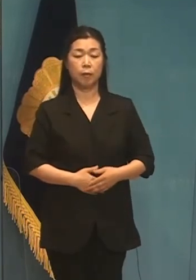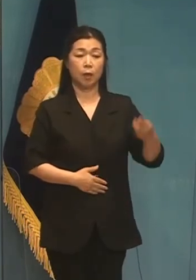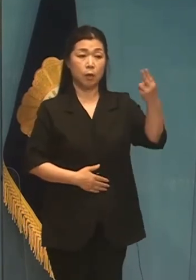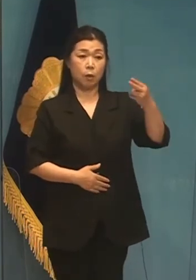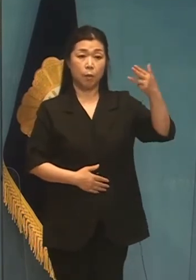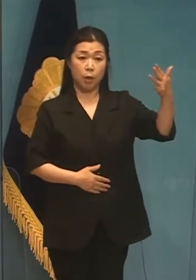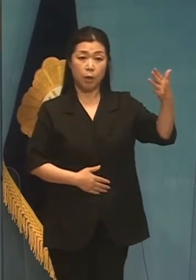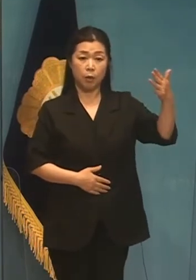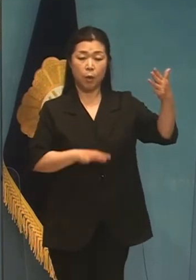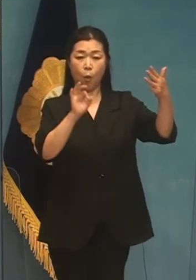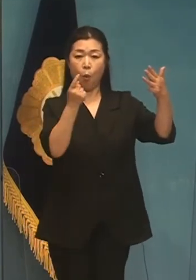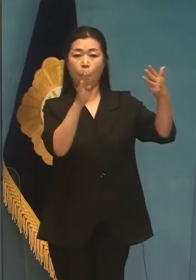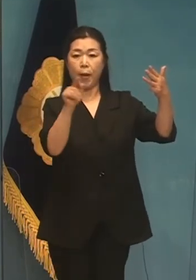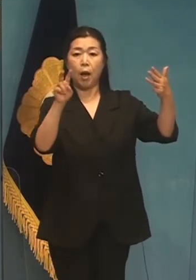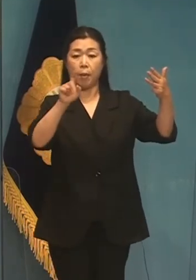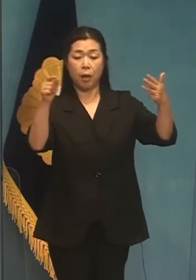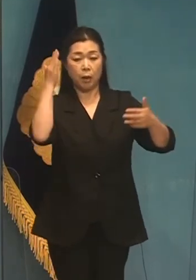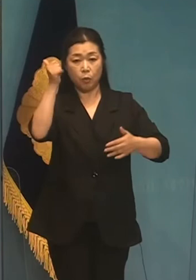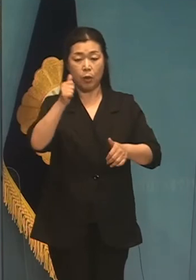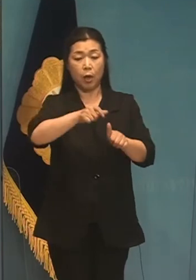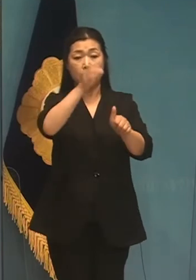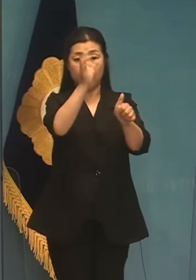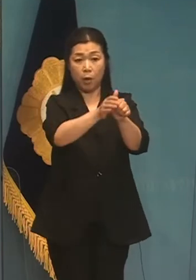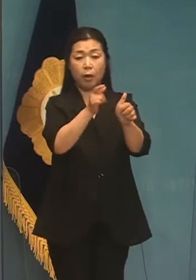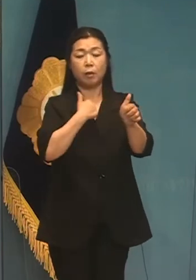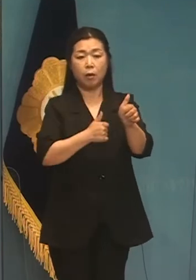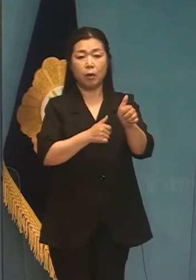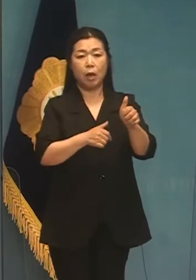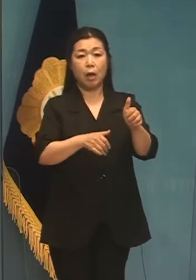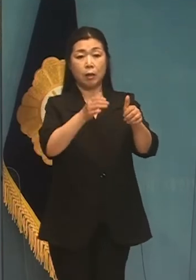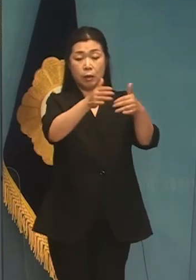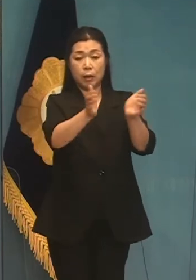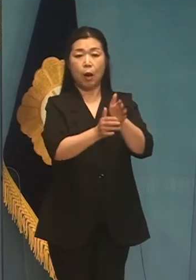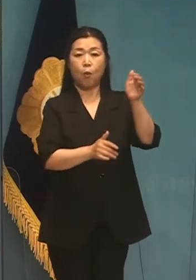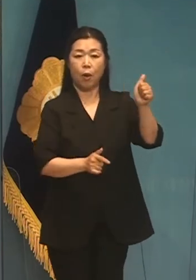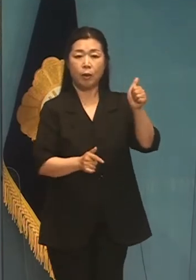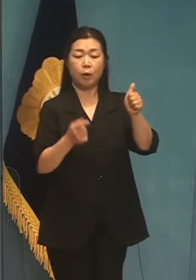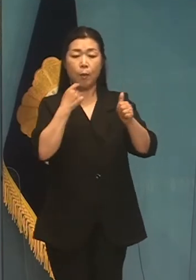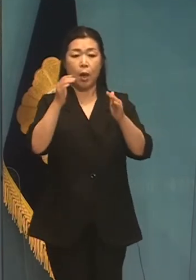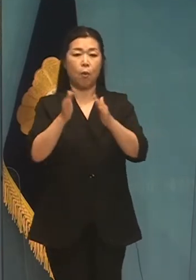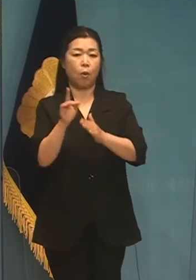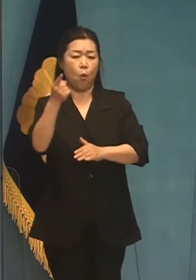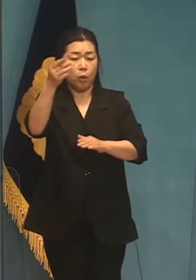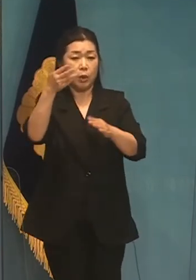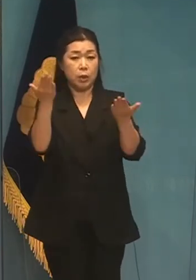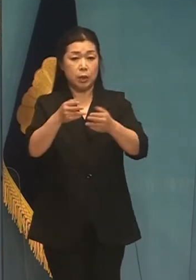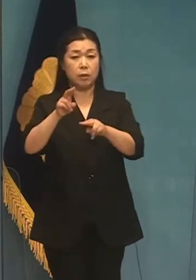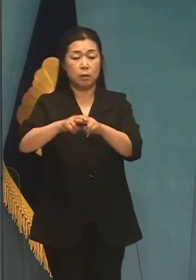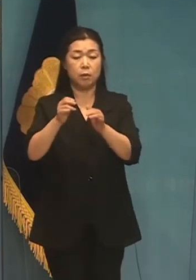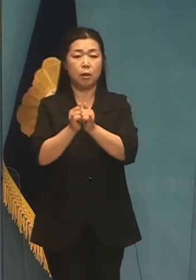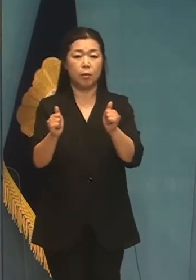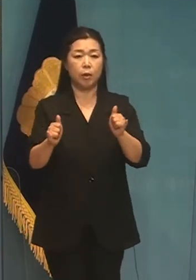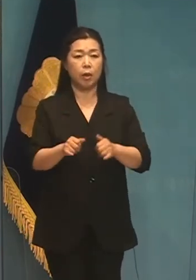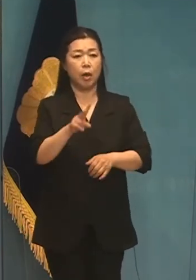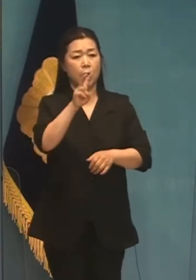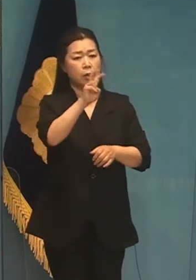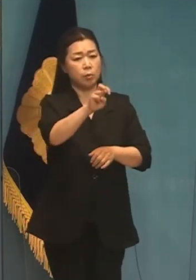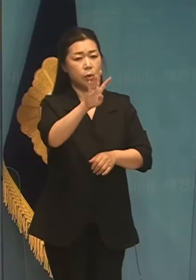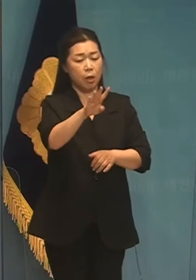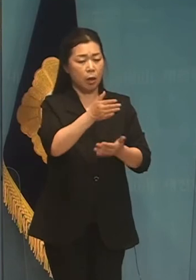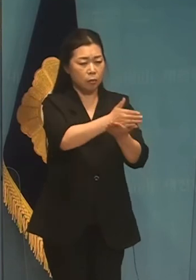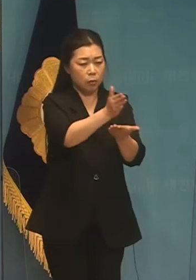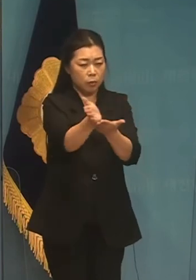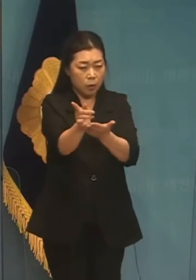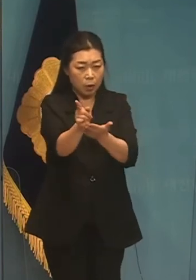2008년 오바마 대통령이 임명한 장관 및 장관급, 백악관 고위직 등 24개의